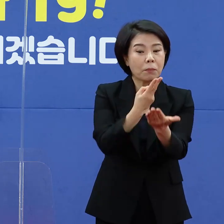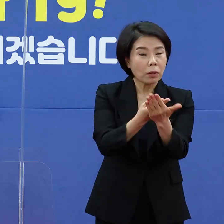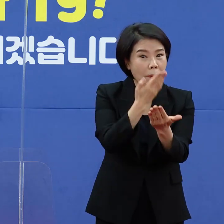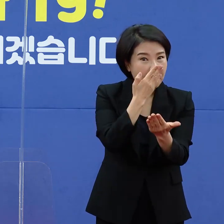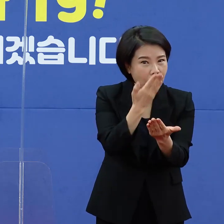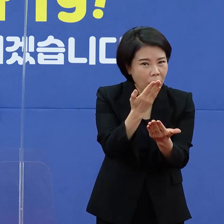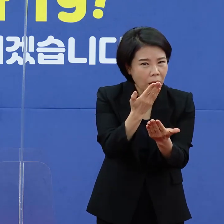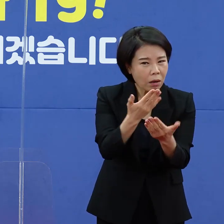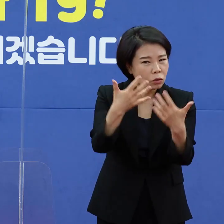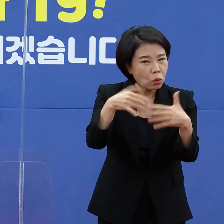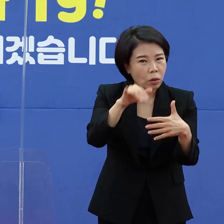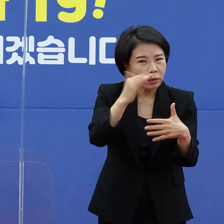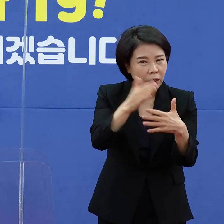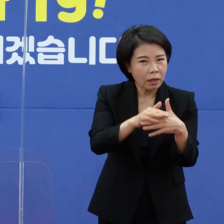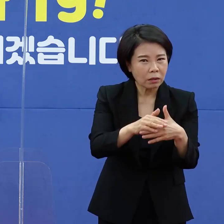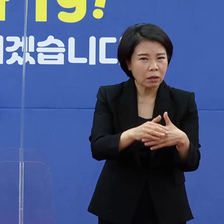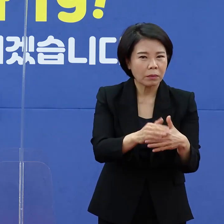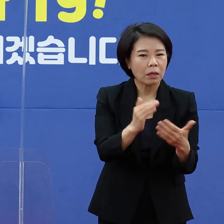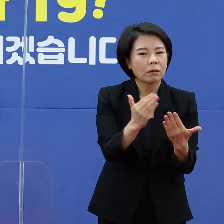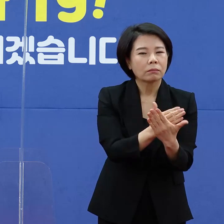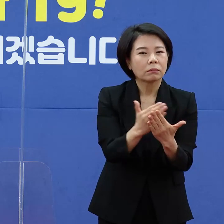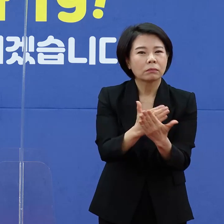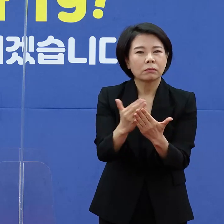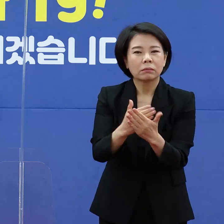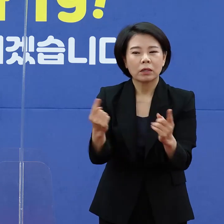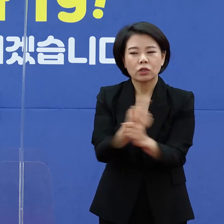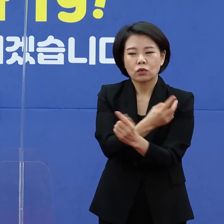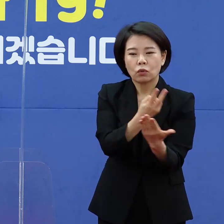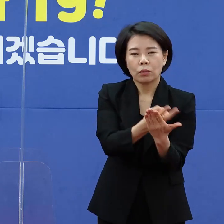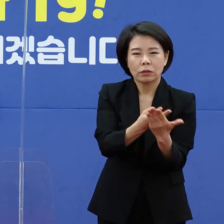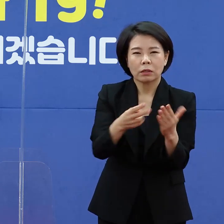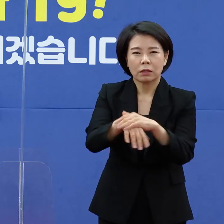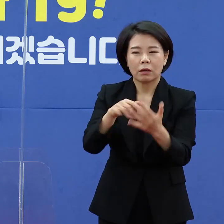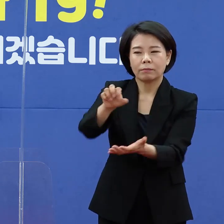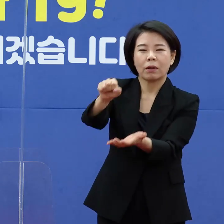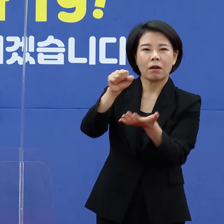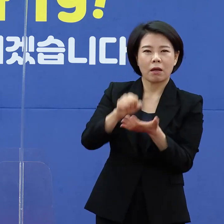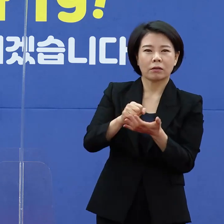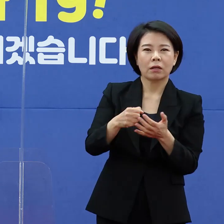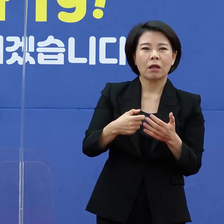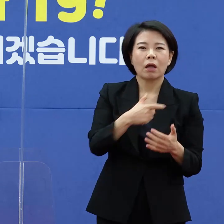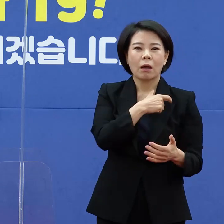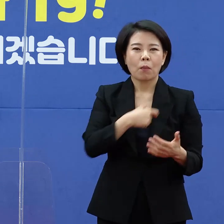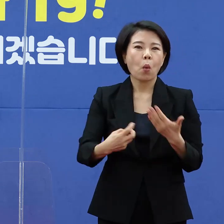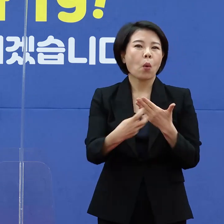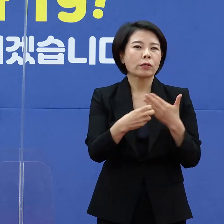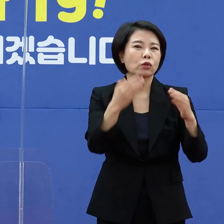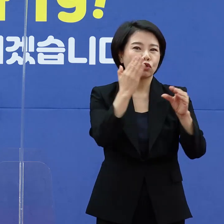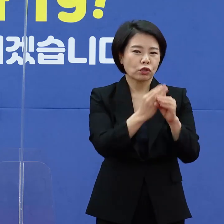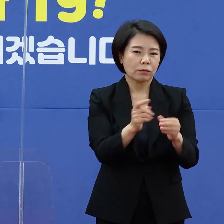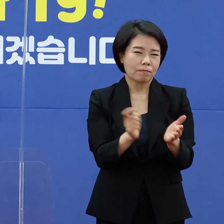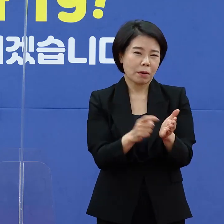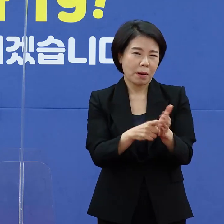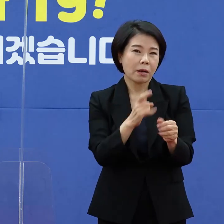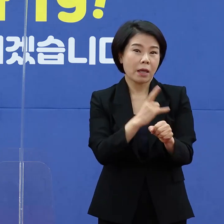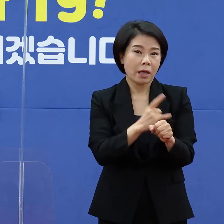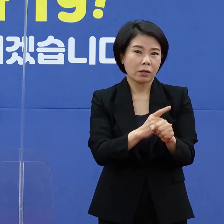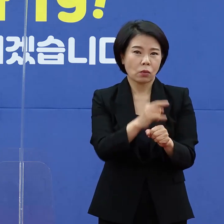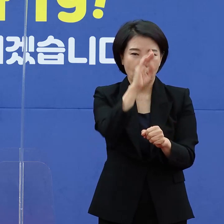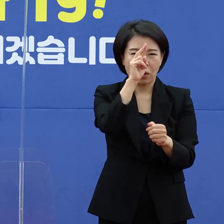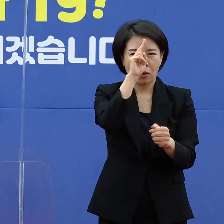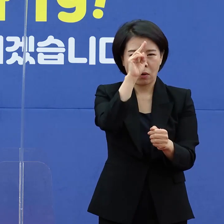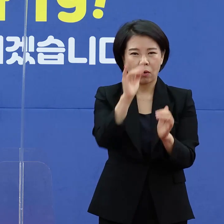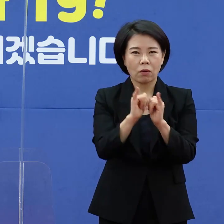중증도별로 치료 병상을 확보하고 보건소 중심 신속한 대응과 병상 배정을